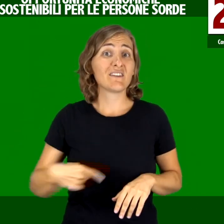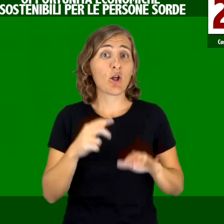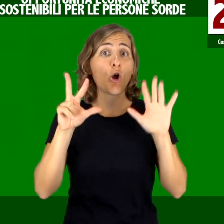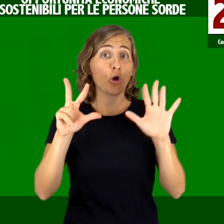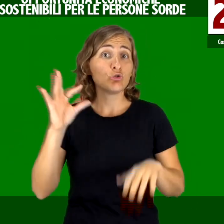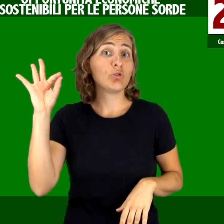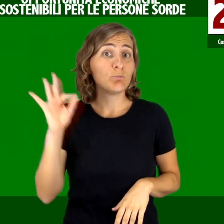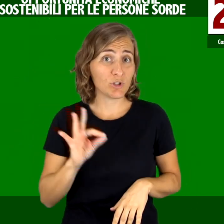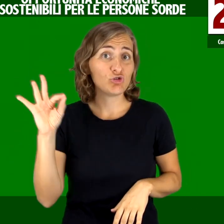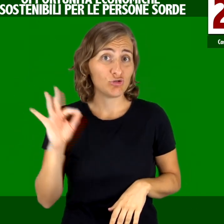a quello nazionale.